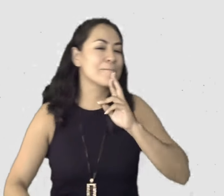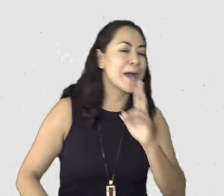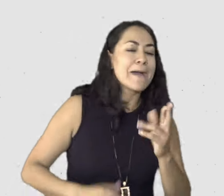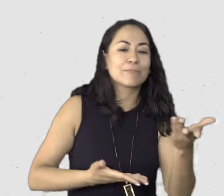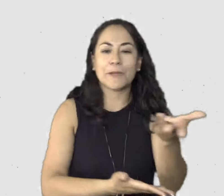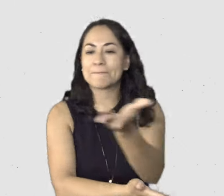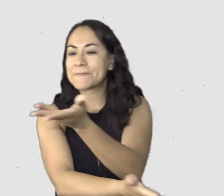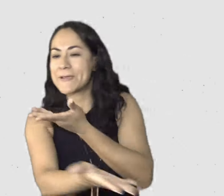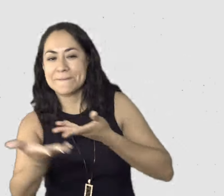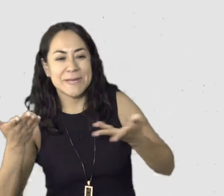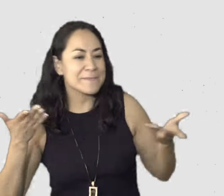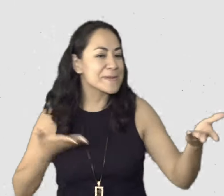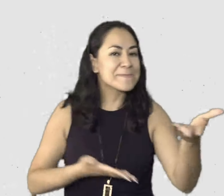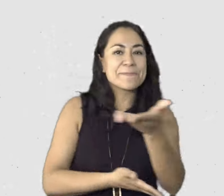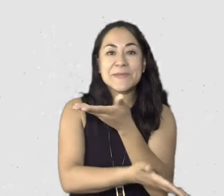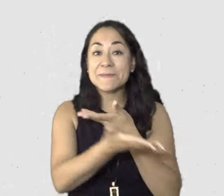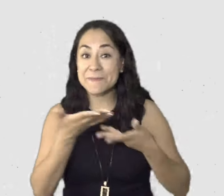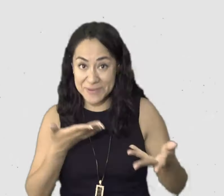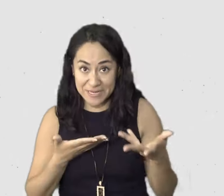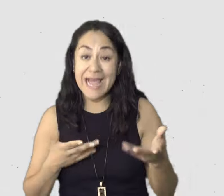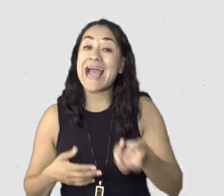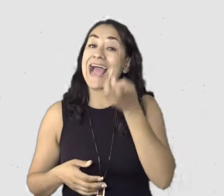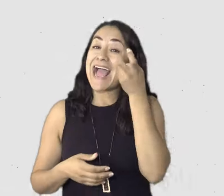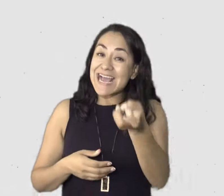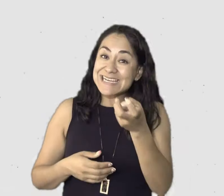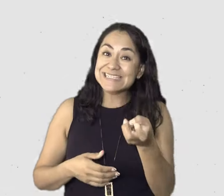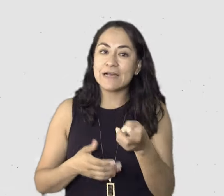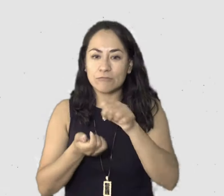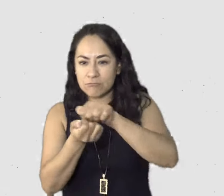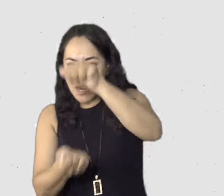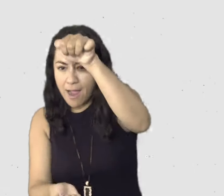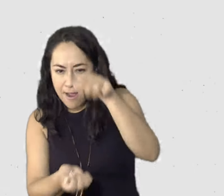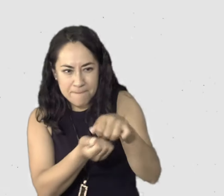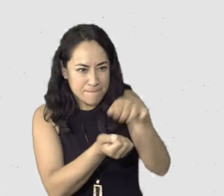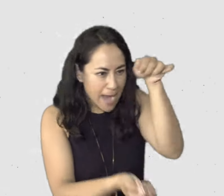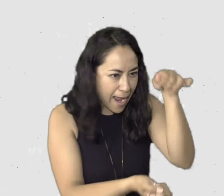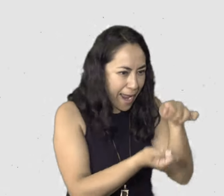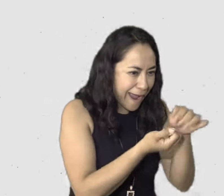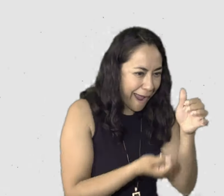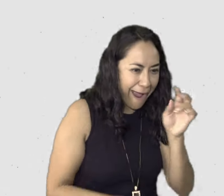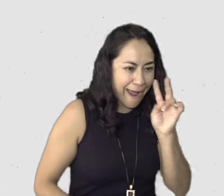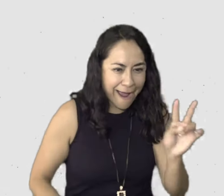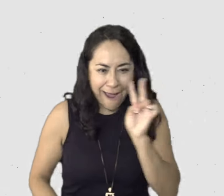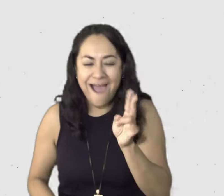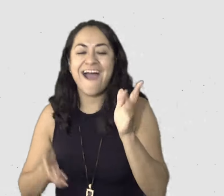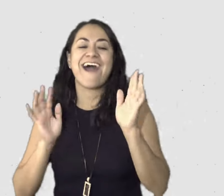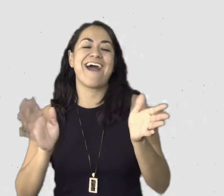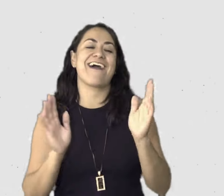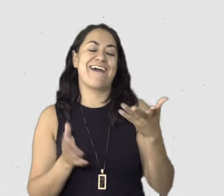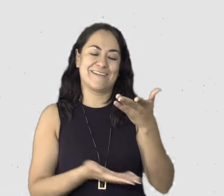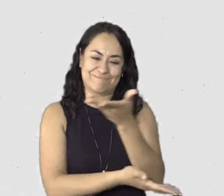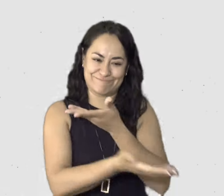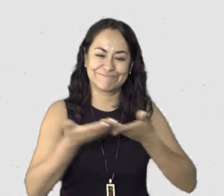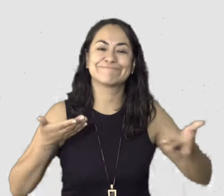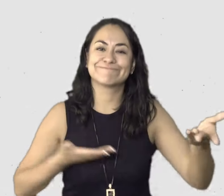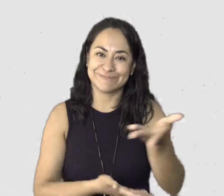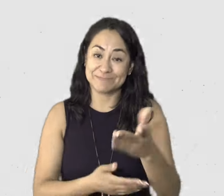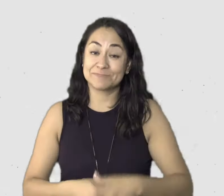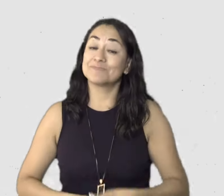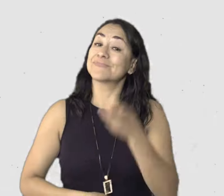¿no? Y así fuimos entendiendo y conociendo cada quien a las otras mamás del grupo, ¿no? Y entendimos precisamente eso que